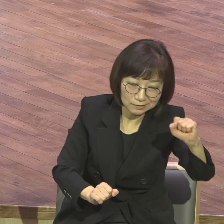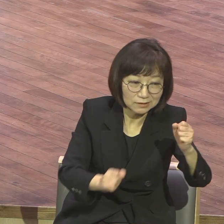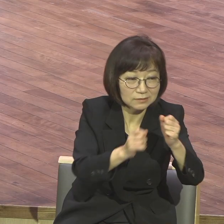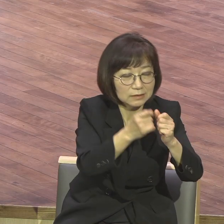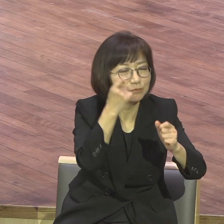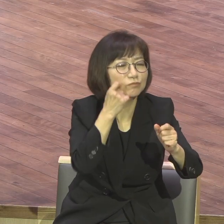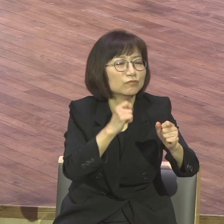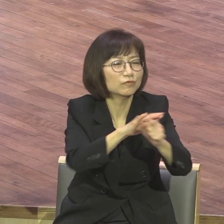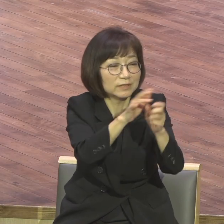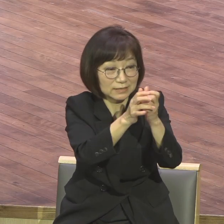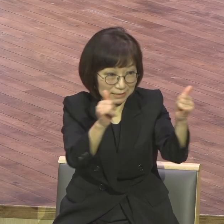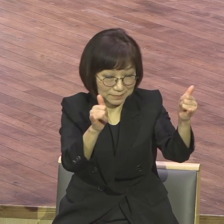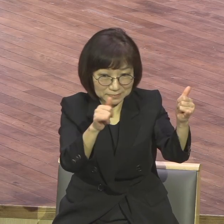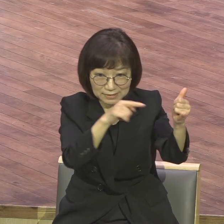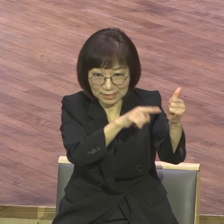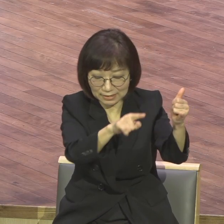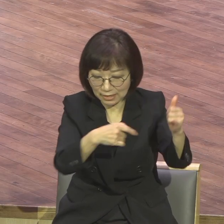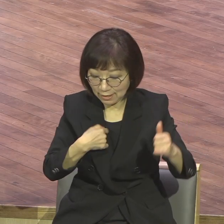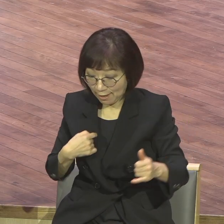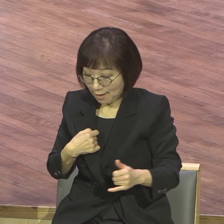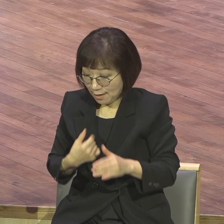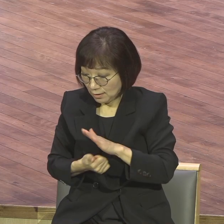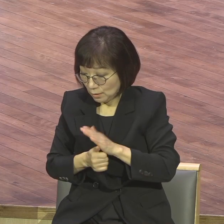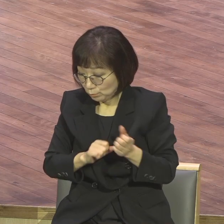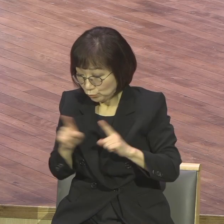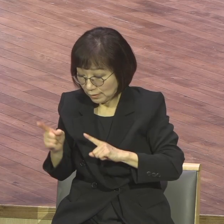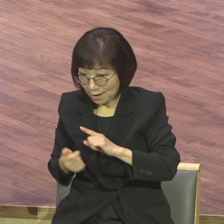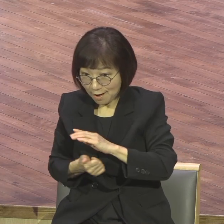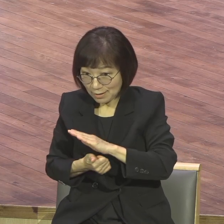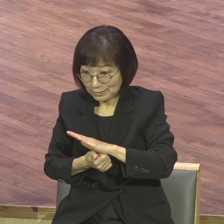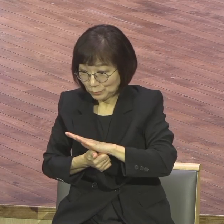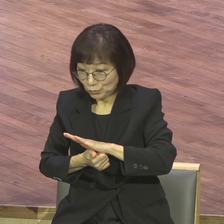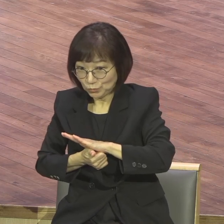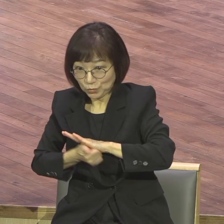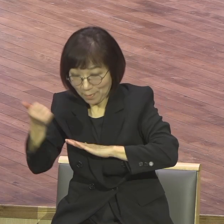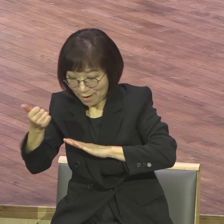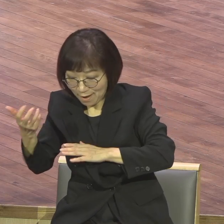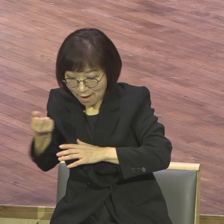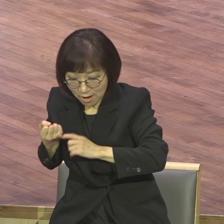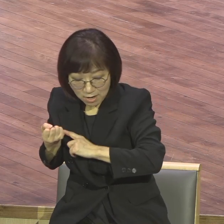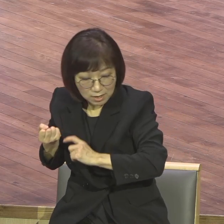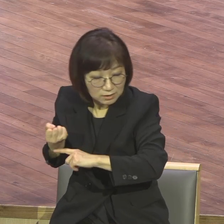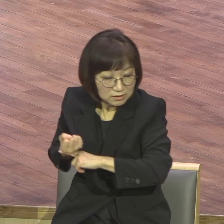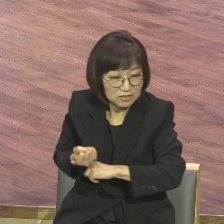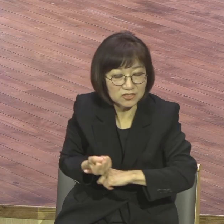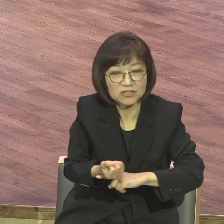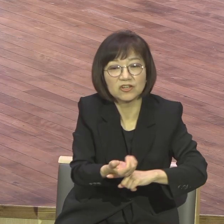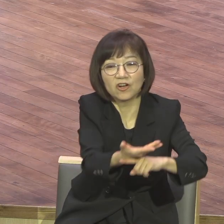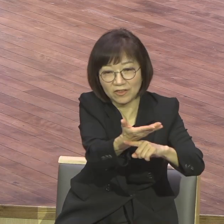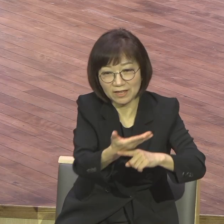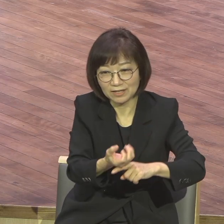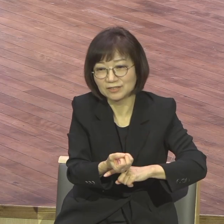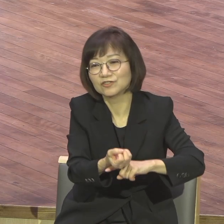영적 비밀을 말해야 된다 전해야 한다는 의미가 이 속에 들어있습니다